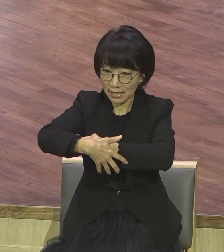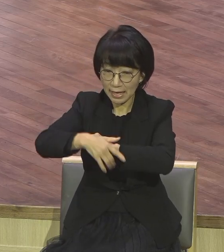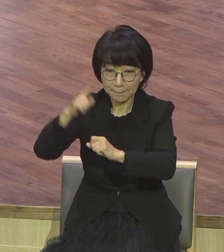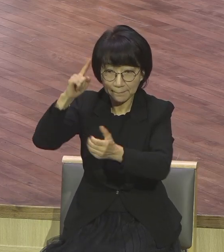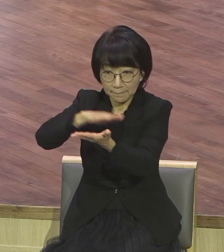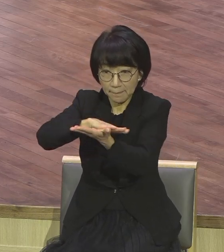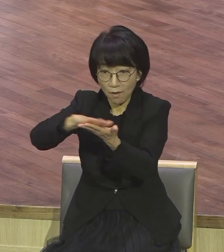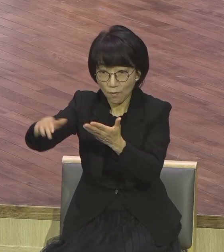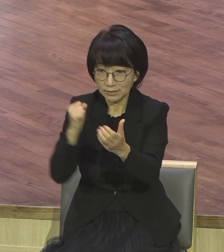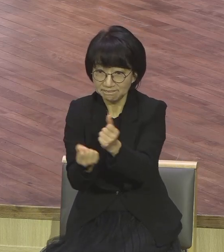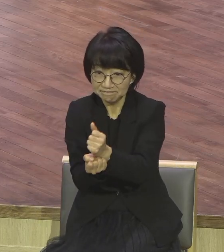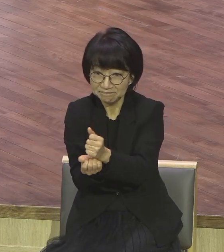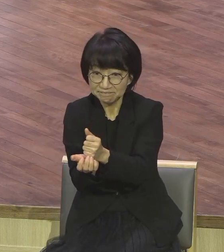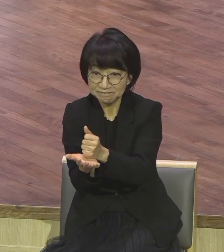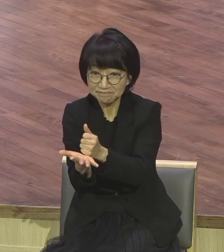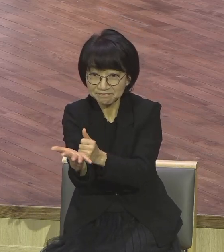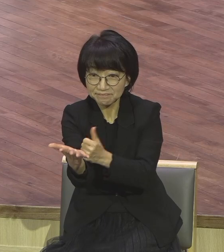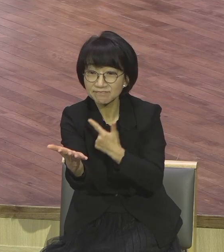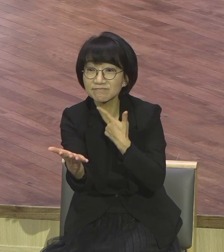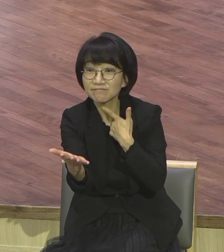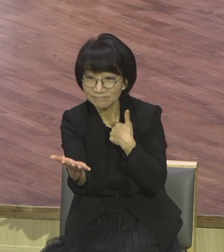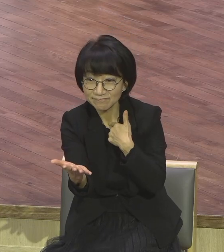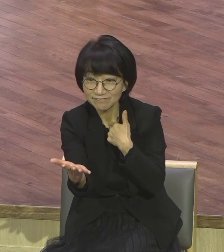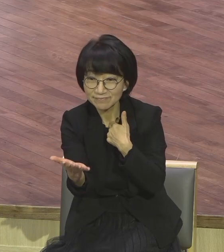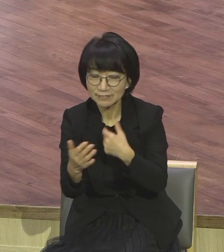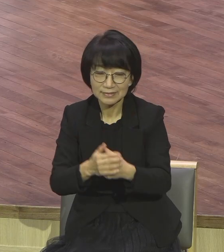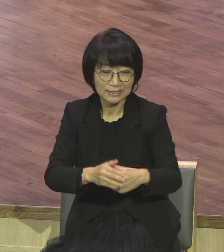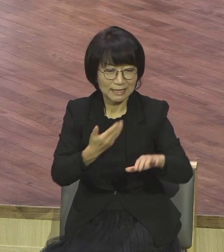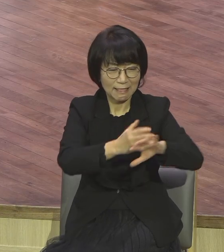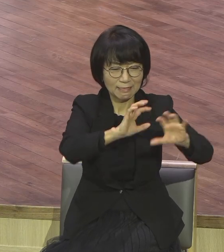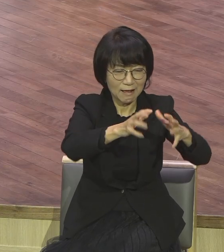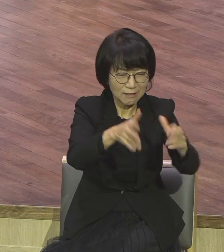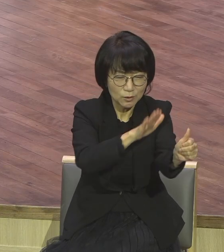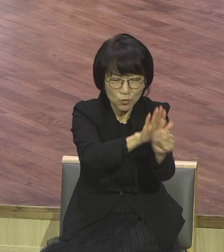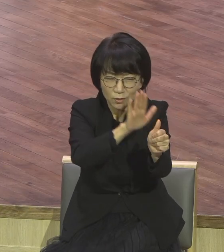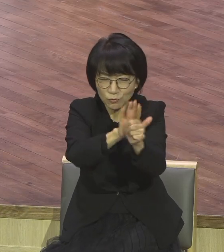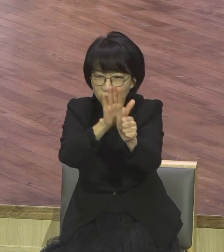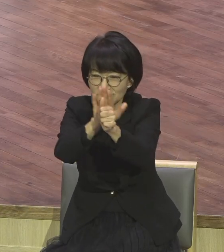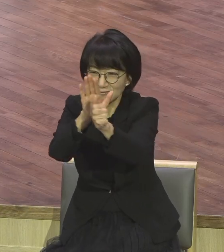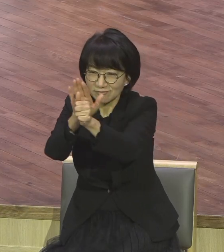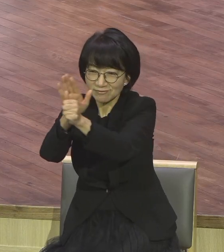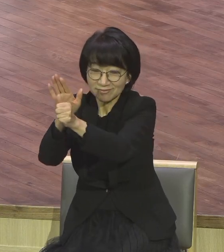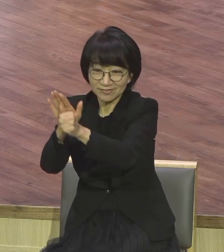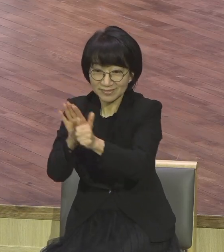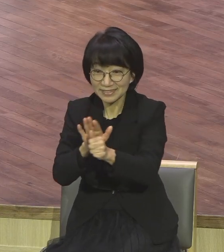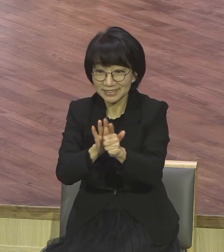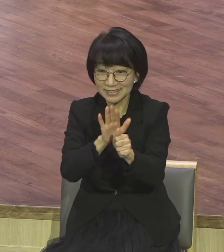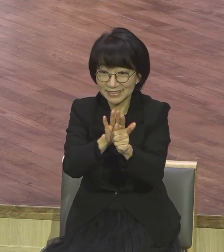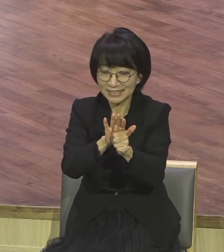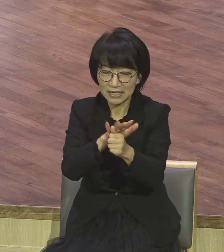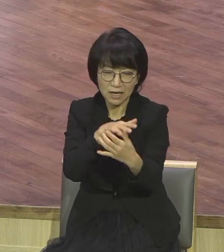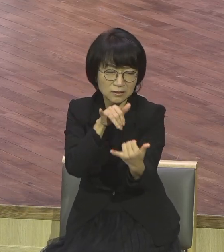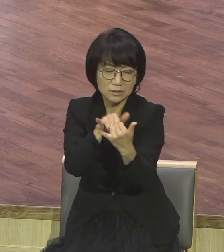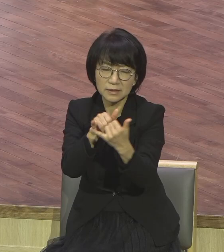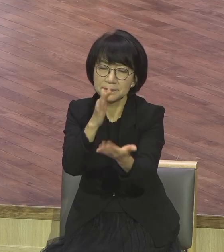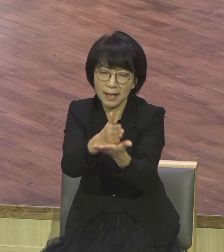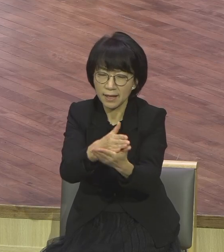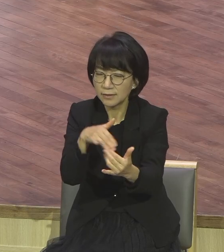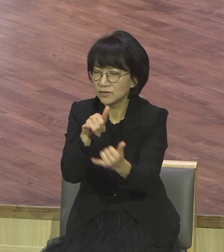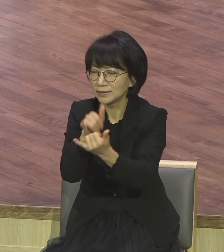그런 나라였어요. 모든 나라를 다 도와줘요. 전 세계를 다 도와주면서 전쟁하지 말고 행복하게 잘 우리